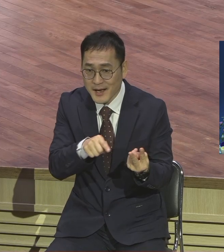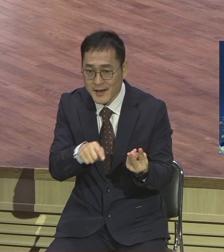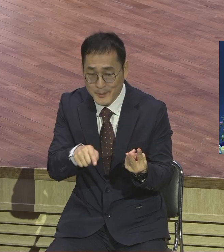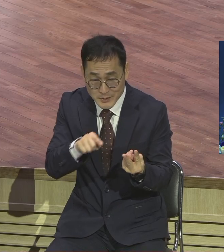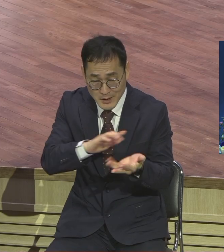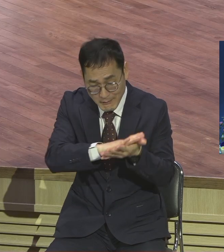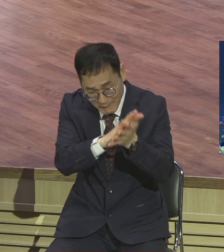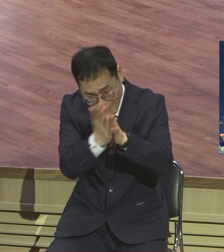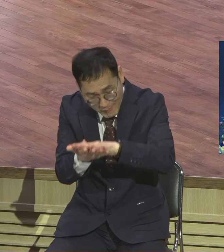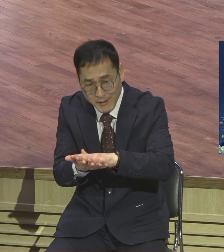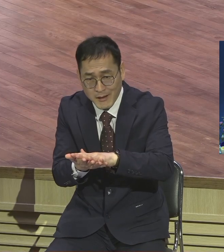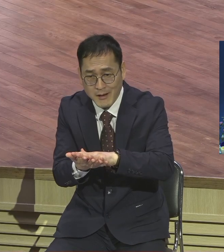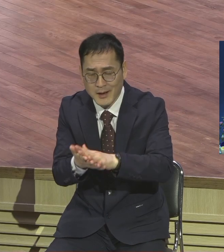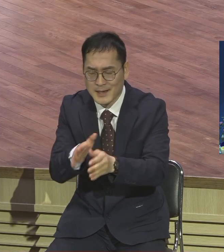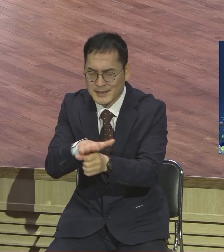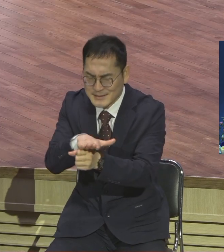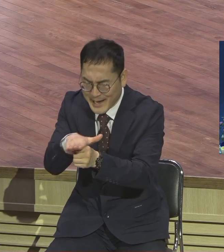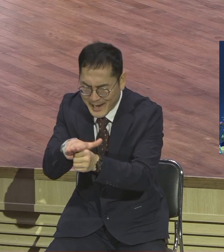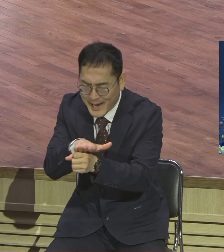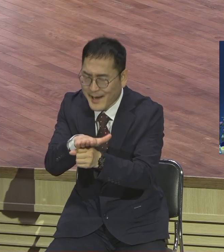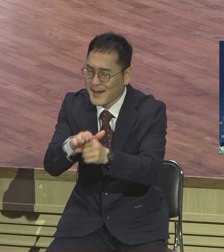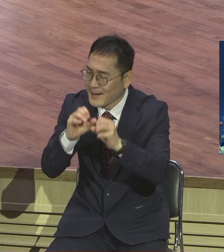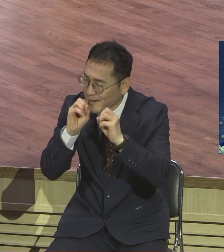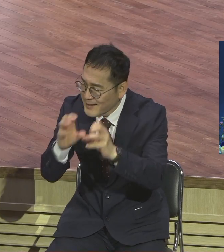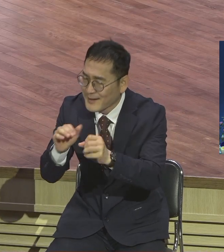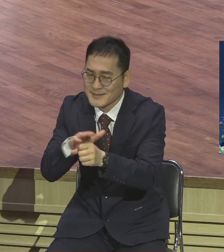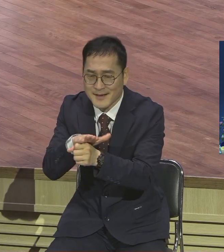사도라라는 별증을 받게 해줬어요 사랑의 사도다